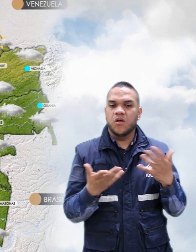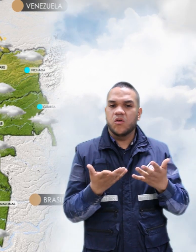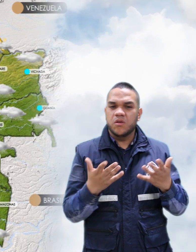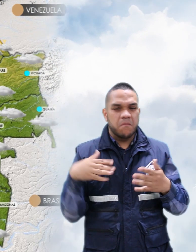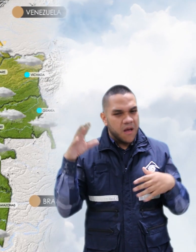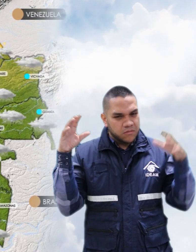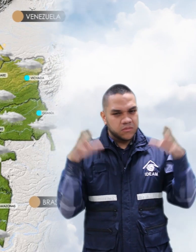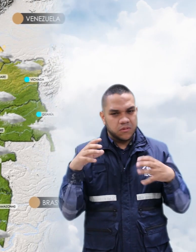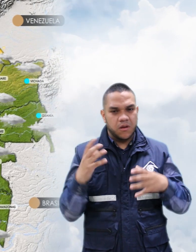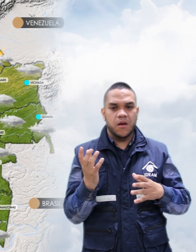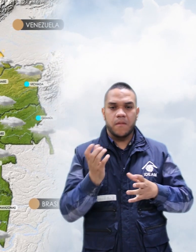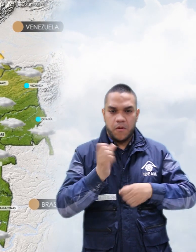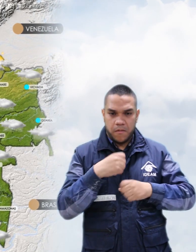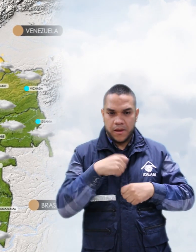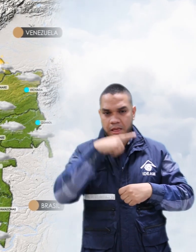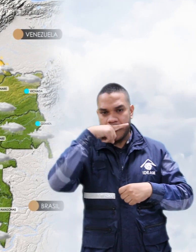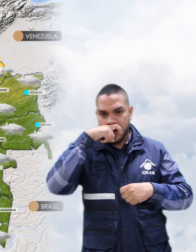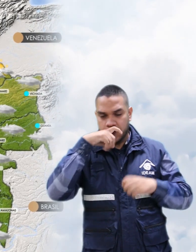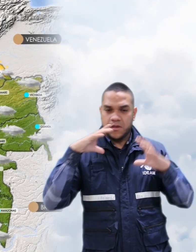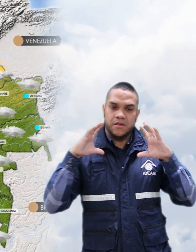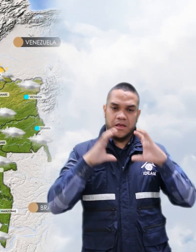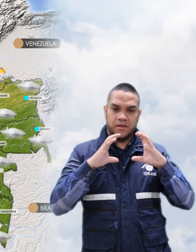Baupués, Amazonas, Caquetá y Putumayo.